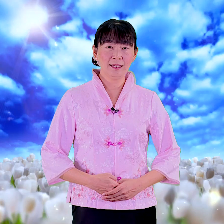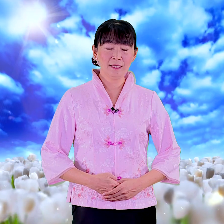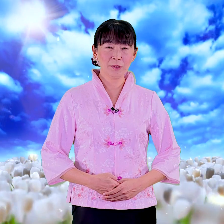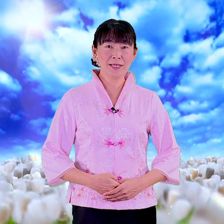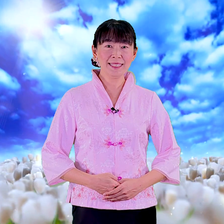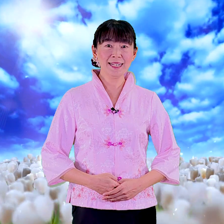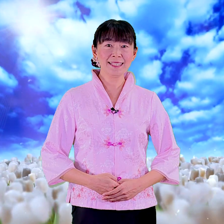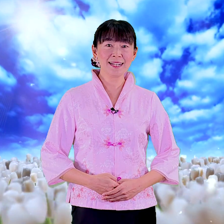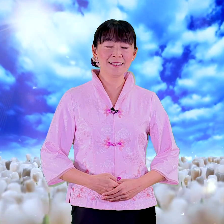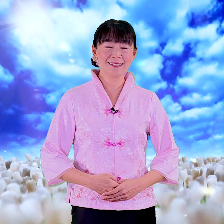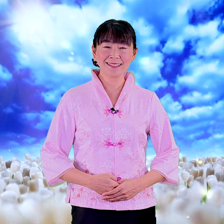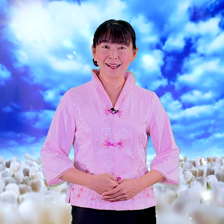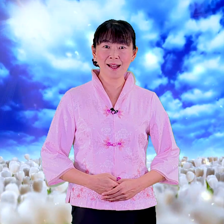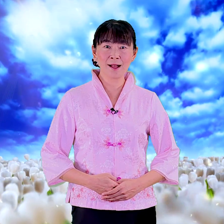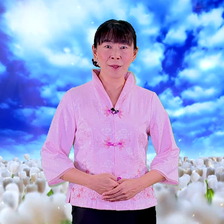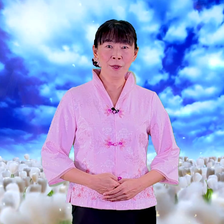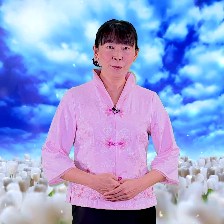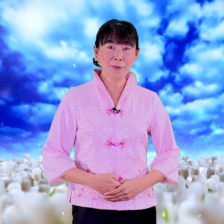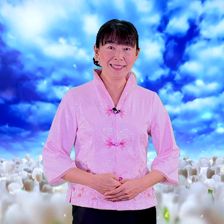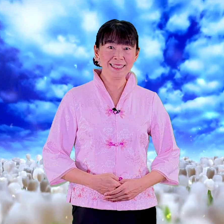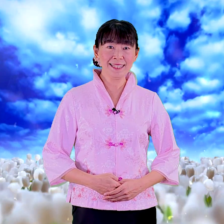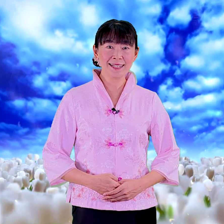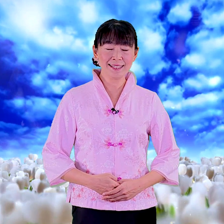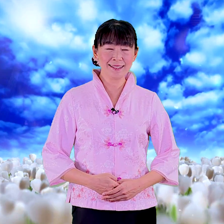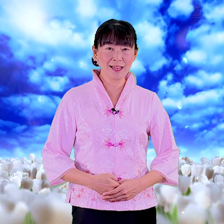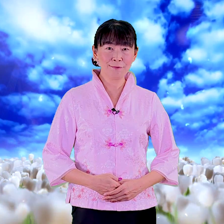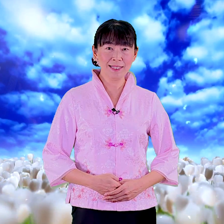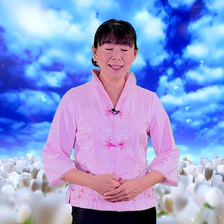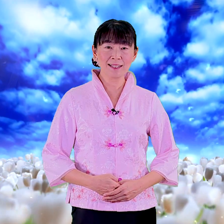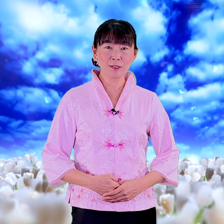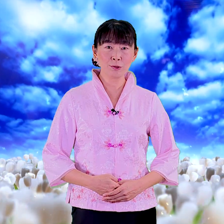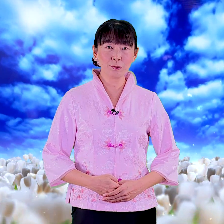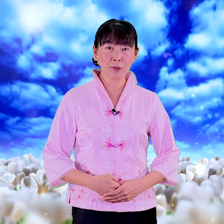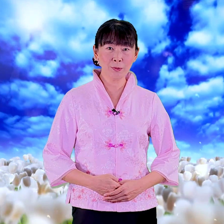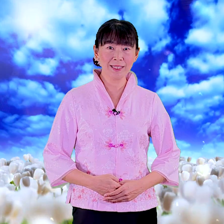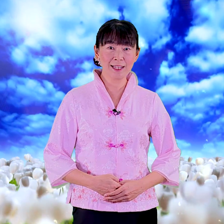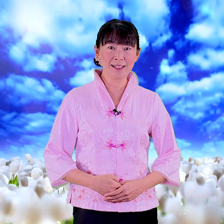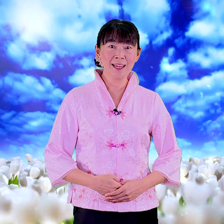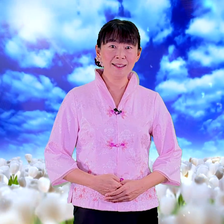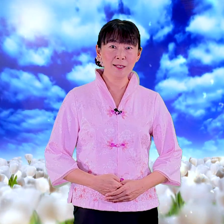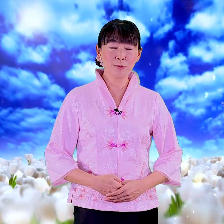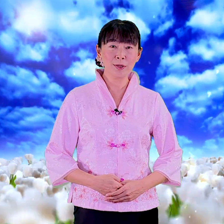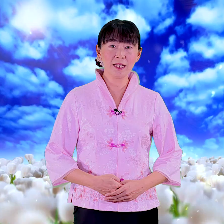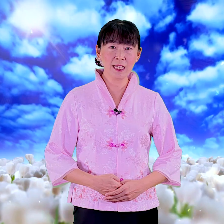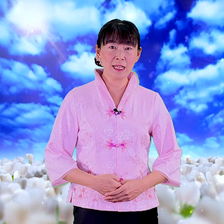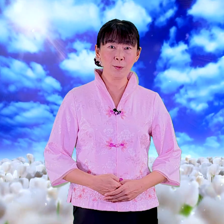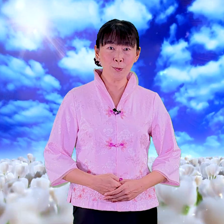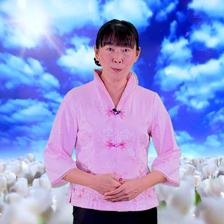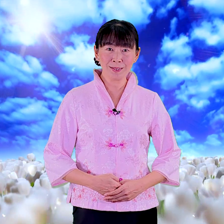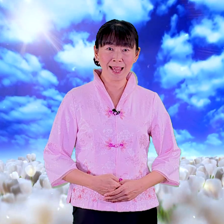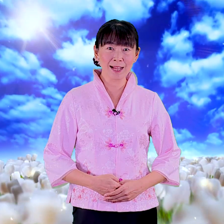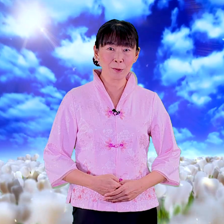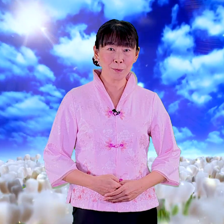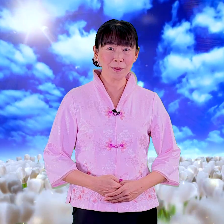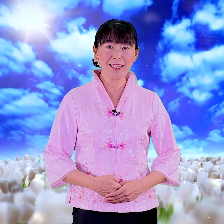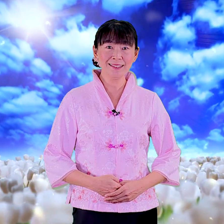各位亲爱的家人大家好我们今天要来跟大家分享的这首首语歌叫做李韵大同篇